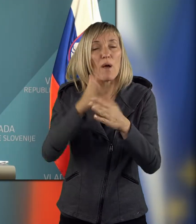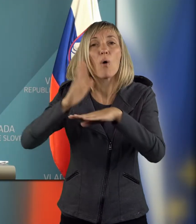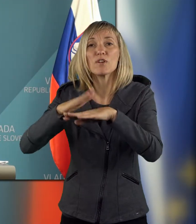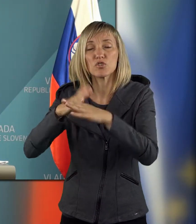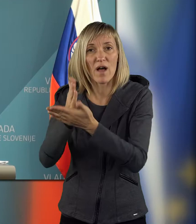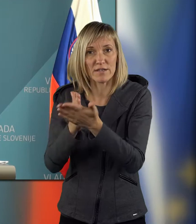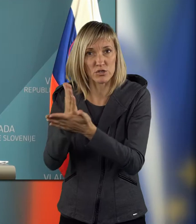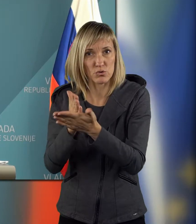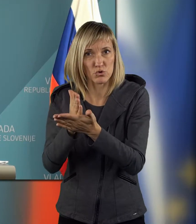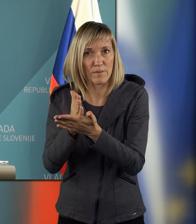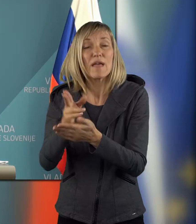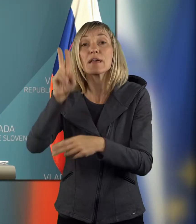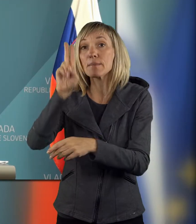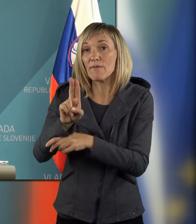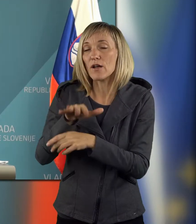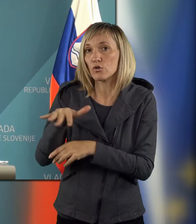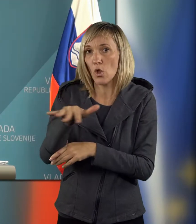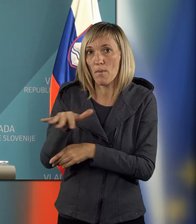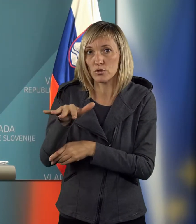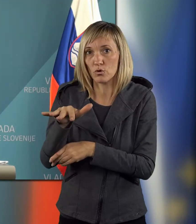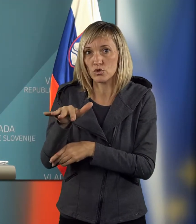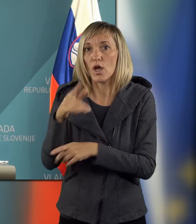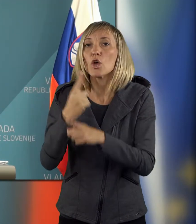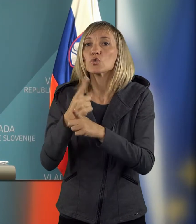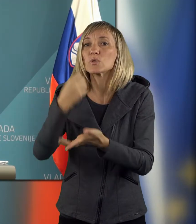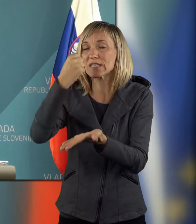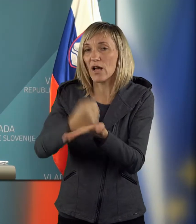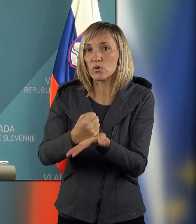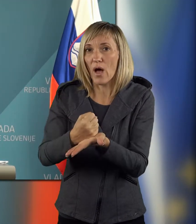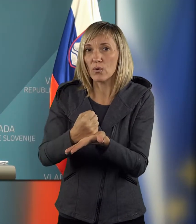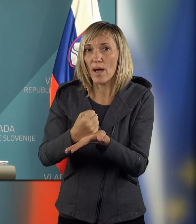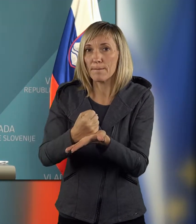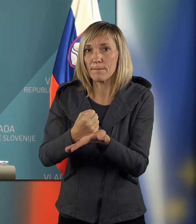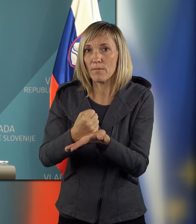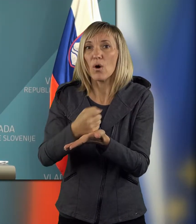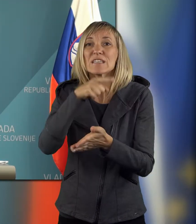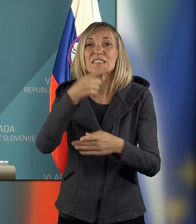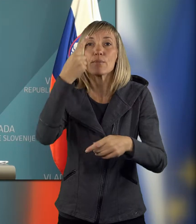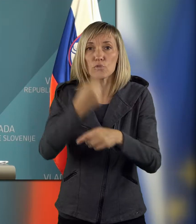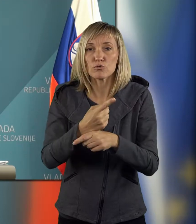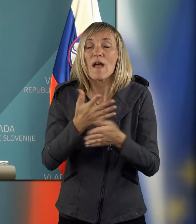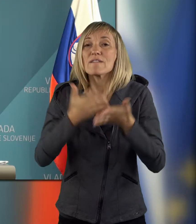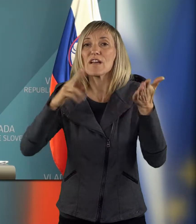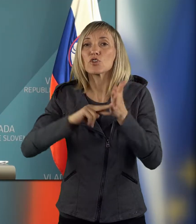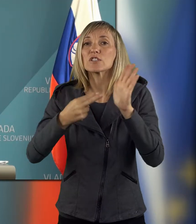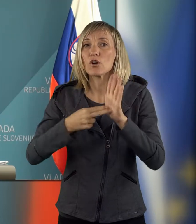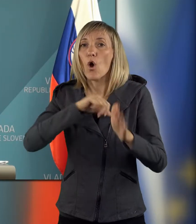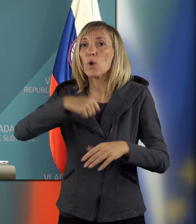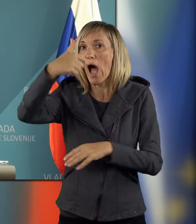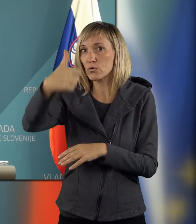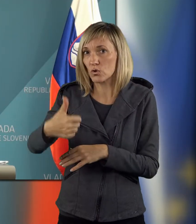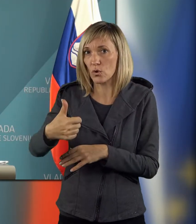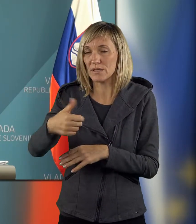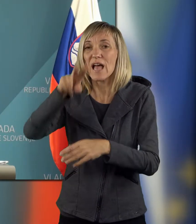protiobveščevalnem in varnostnem področju, tudi zagotavljamo za temi določbami večjo srokovno avtonomnost,